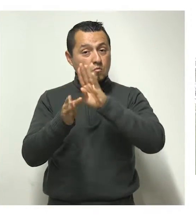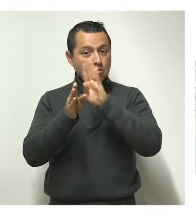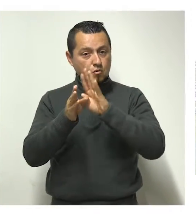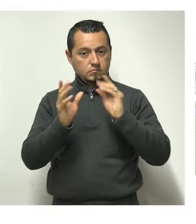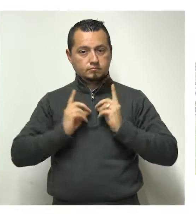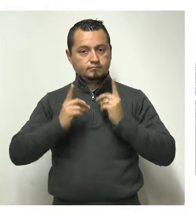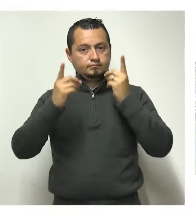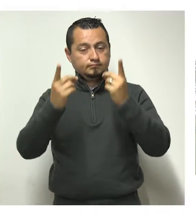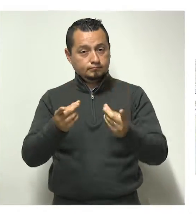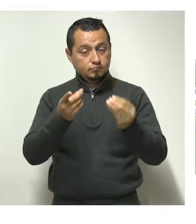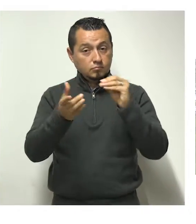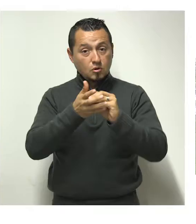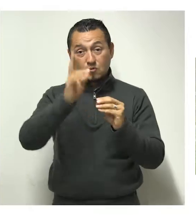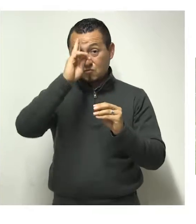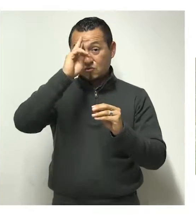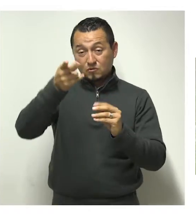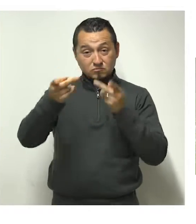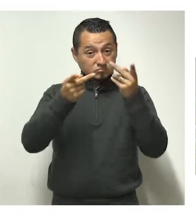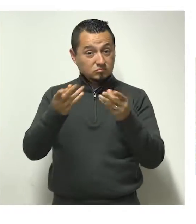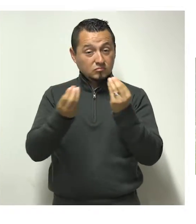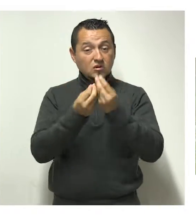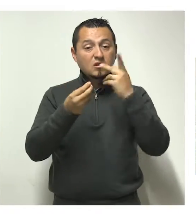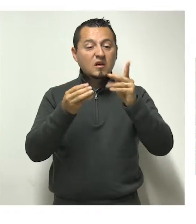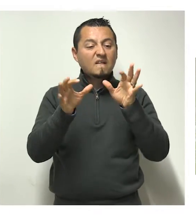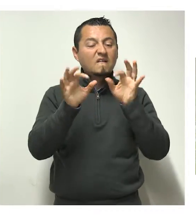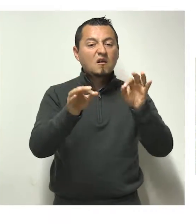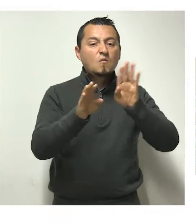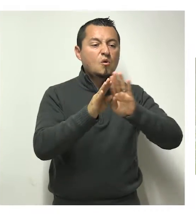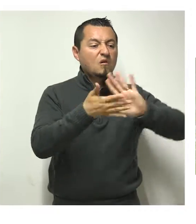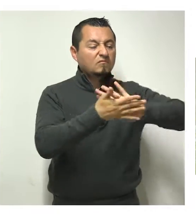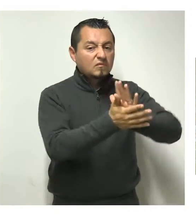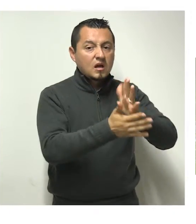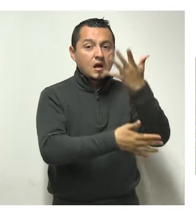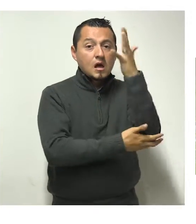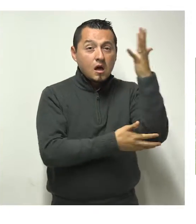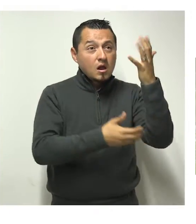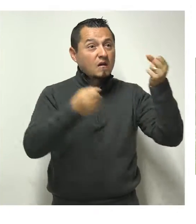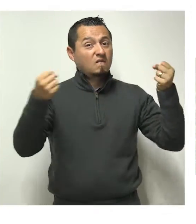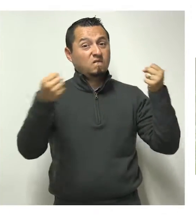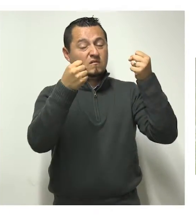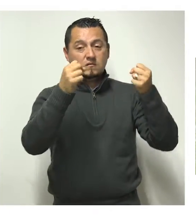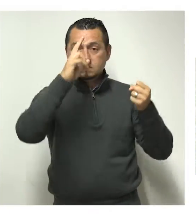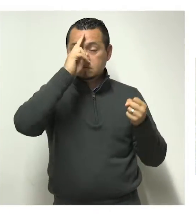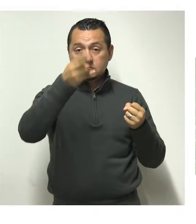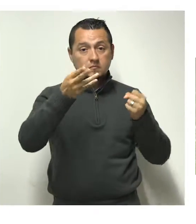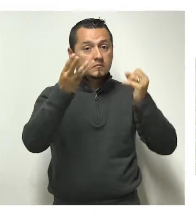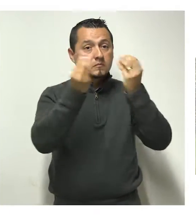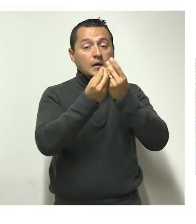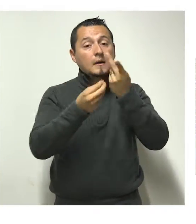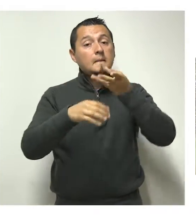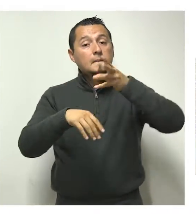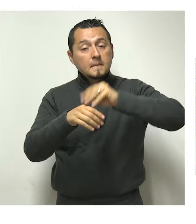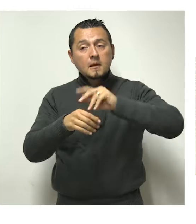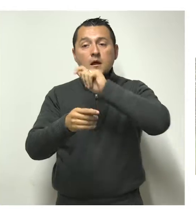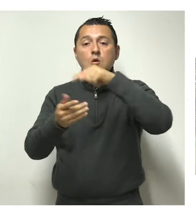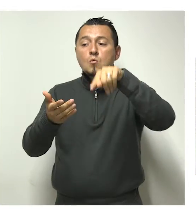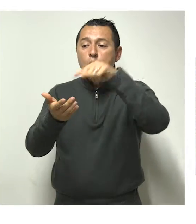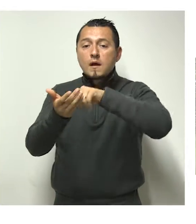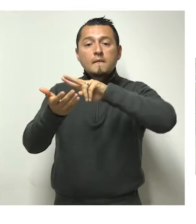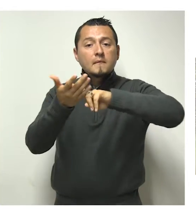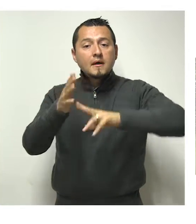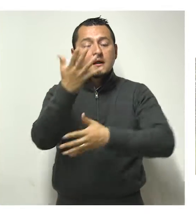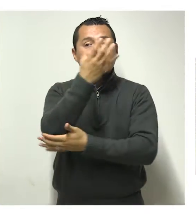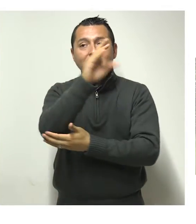los considerados como patrimonio, prohibir actividades que perjudiquen la vegetación y la poda indiscriminada, integrar un